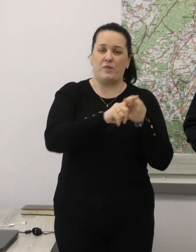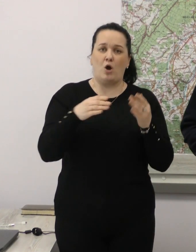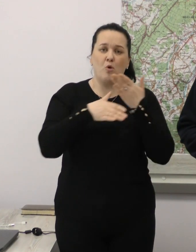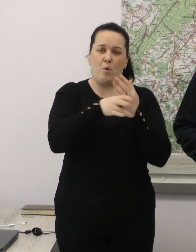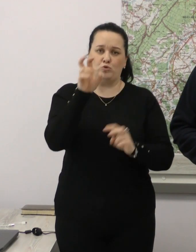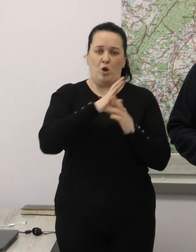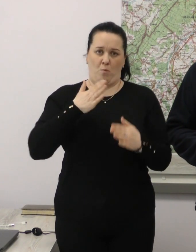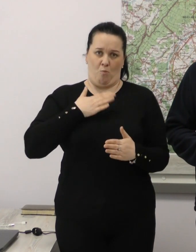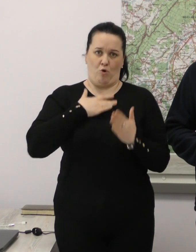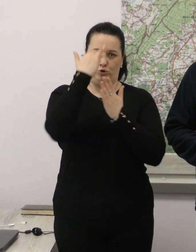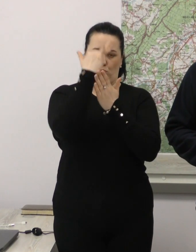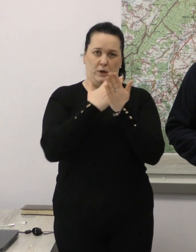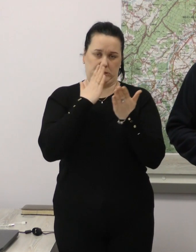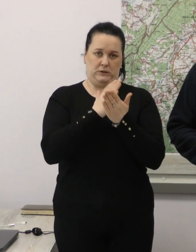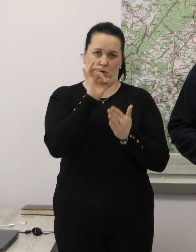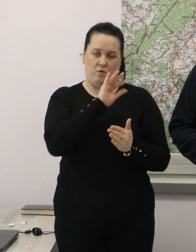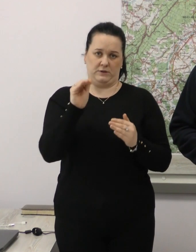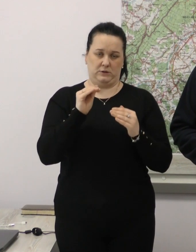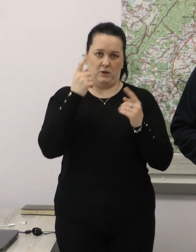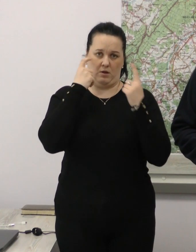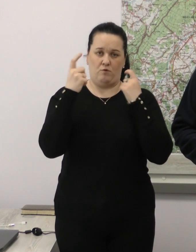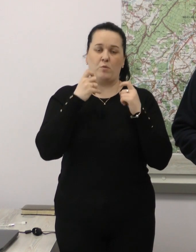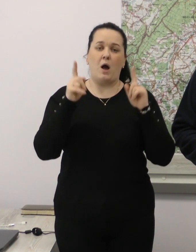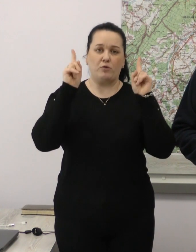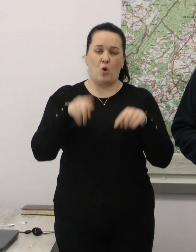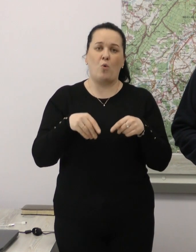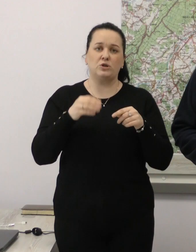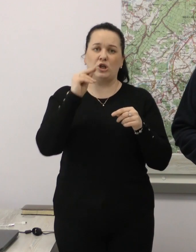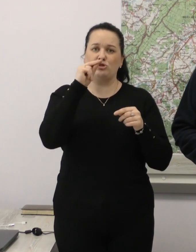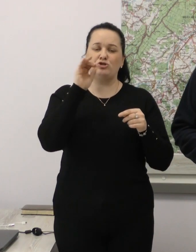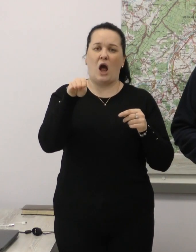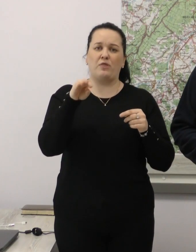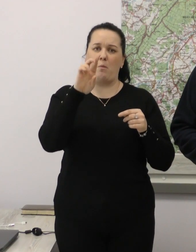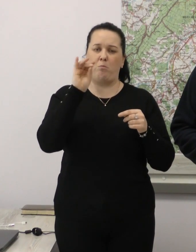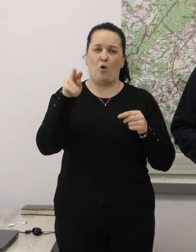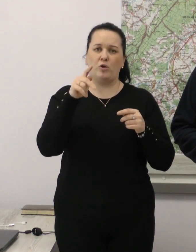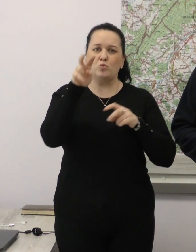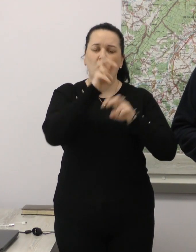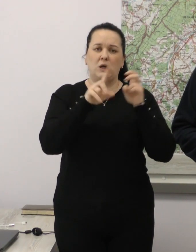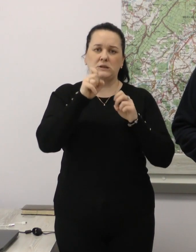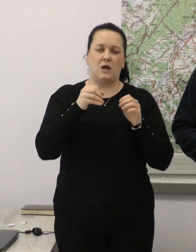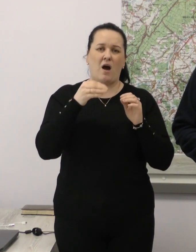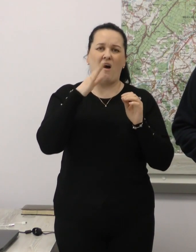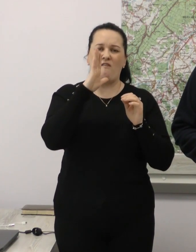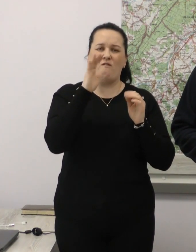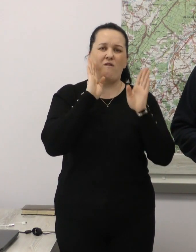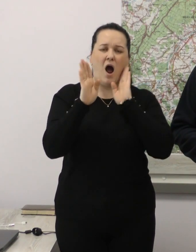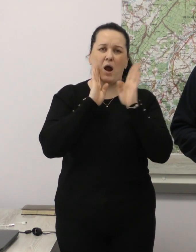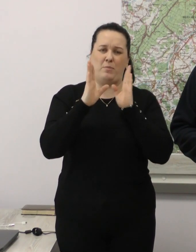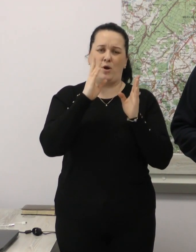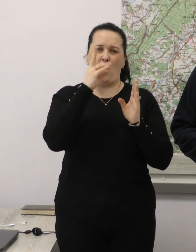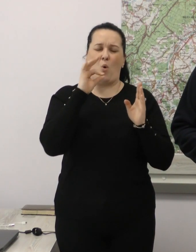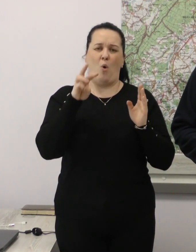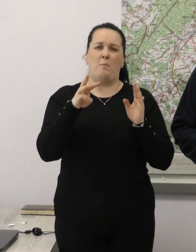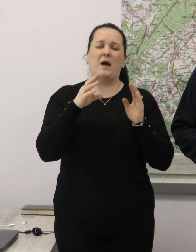шукайте на моїй сторінці у Фейсбуку і на моїх сайтах. Також запустили чат-боти, шукайте за посиланнями. Viber chat, Viber